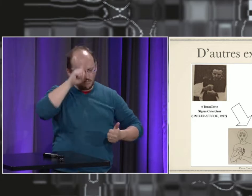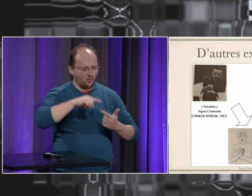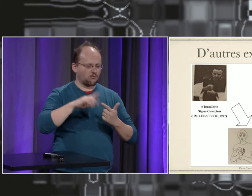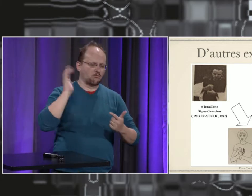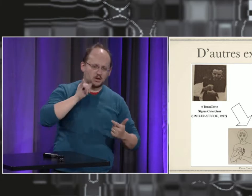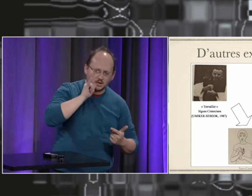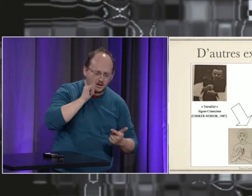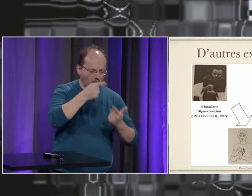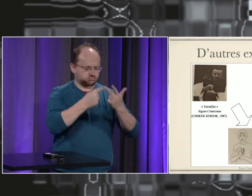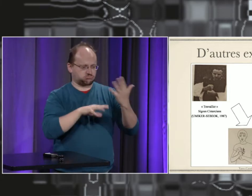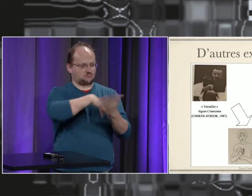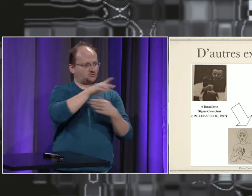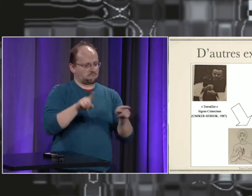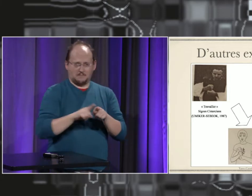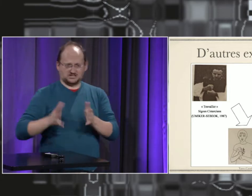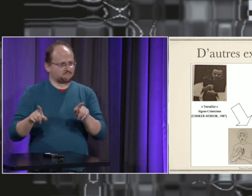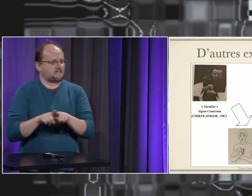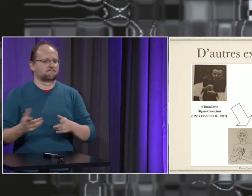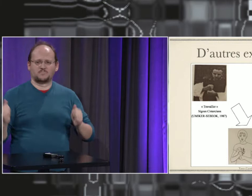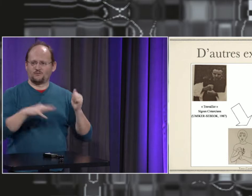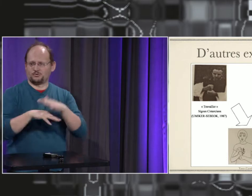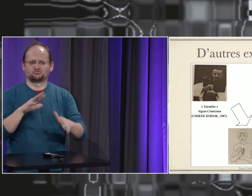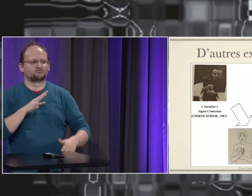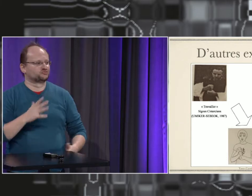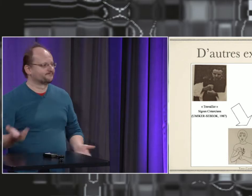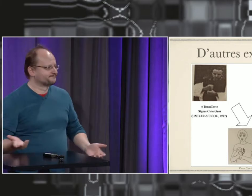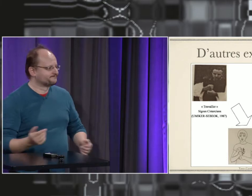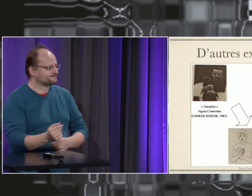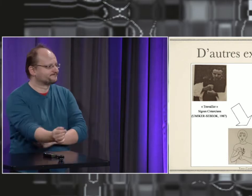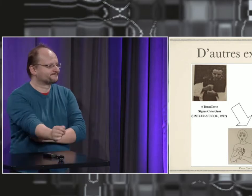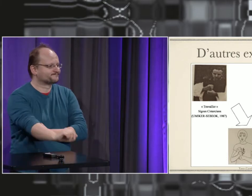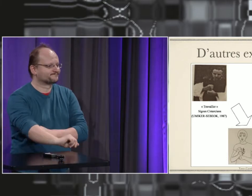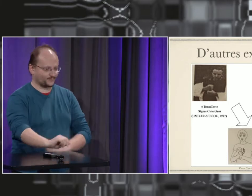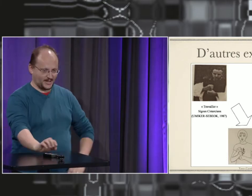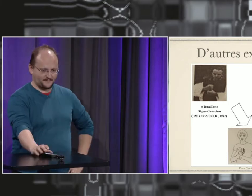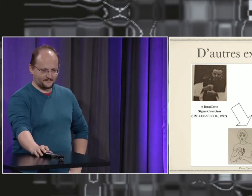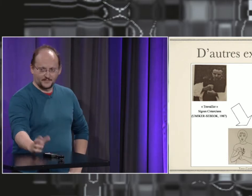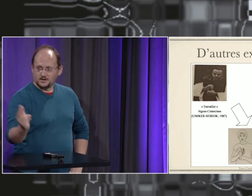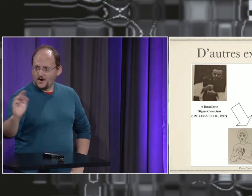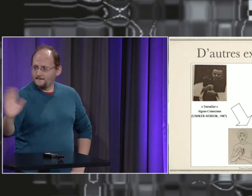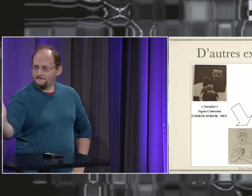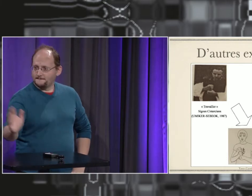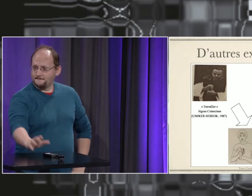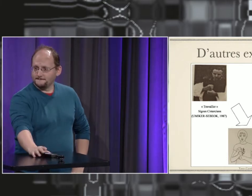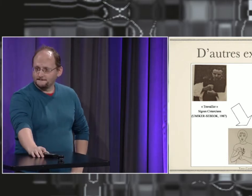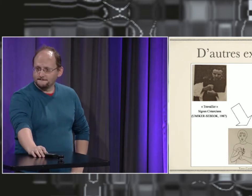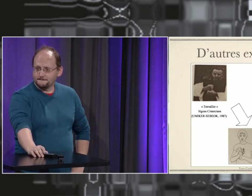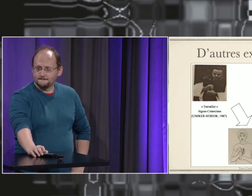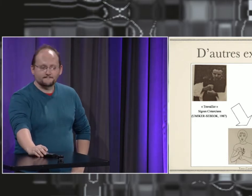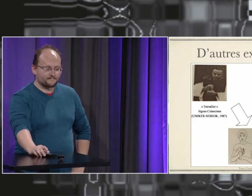et comme pour la langue française qui a subi des influences des langues germaniques, langues anglophones, je pense que c'est la